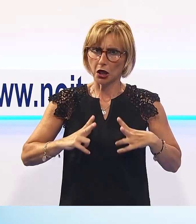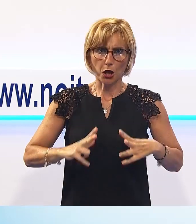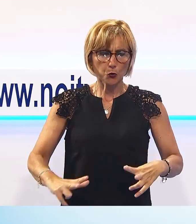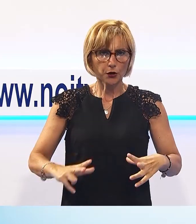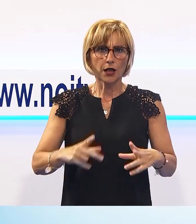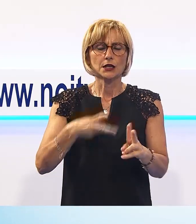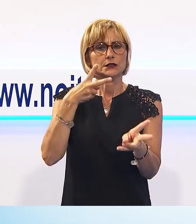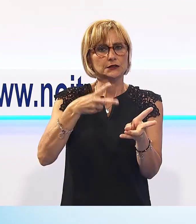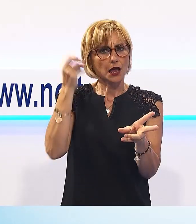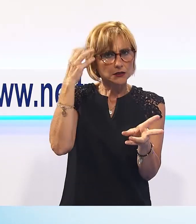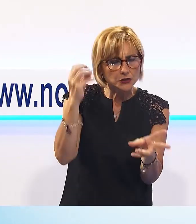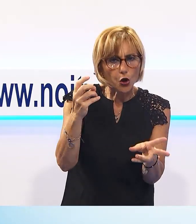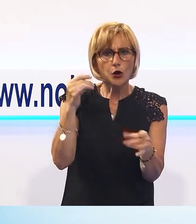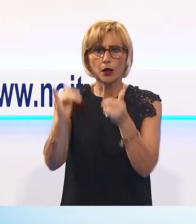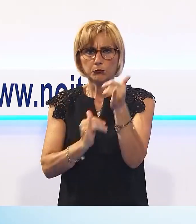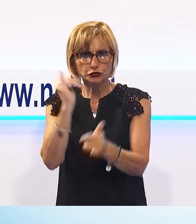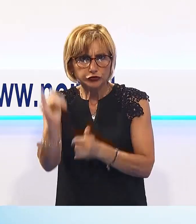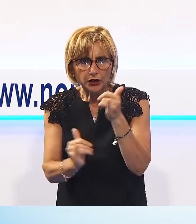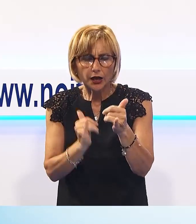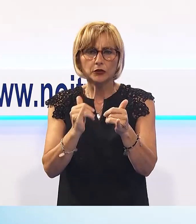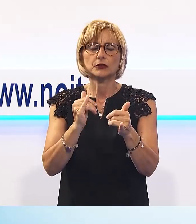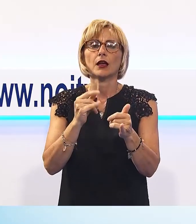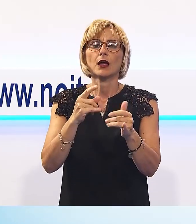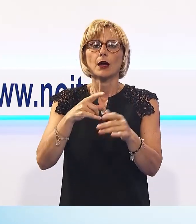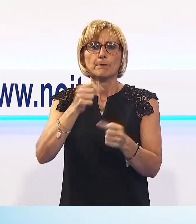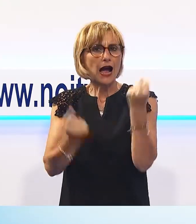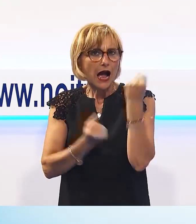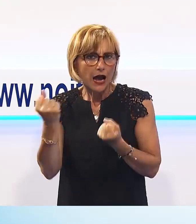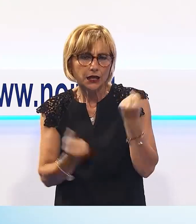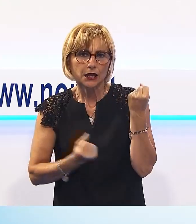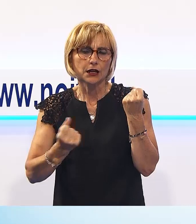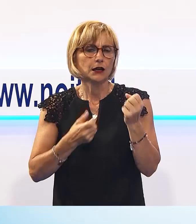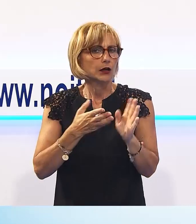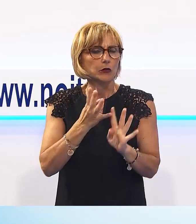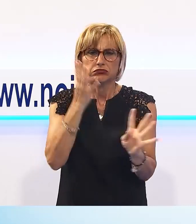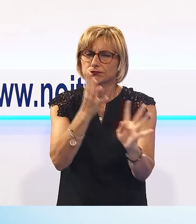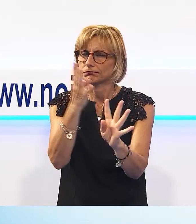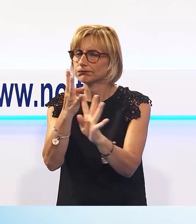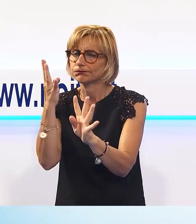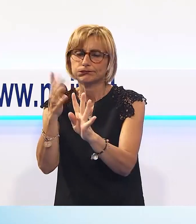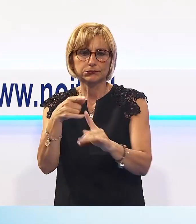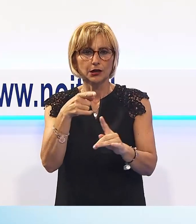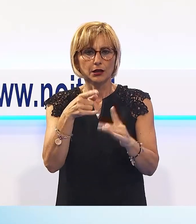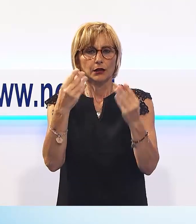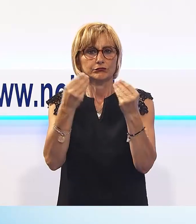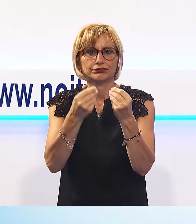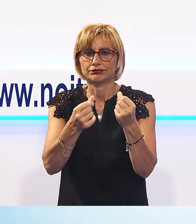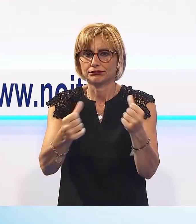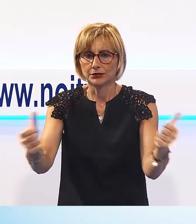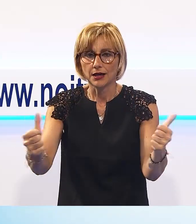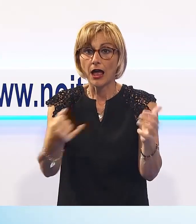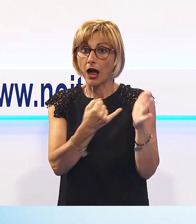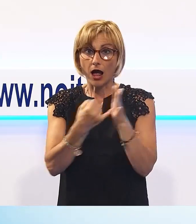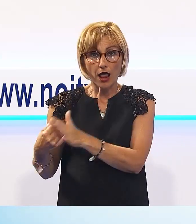ferroviaria per la chiusura di una giornata a suo modo storica andata in scena senza intoppi. E a fine festa, tutti al lavoro per la pulizia della